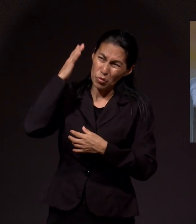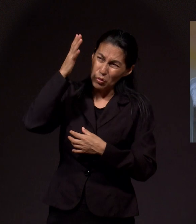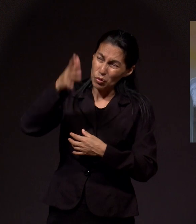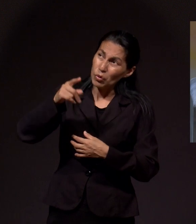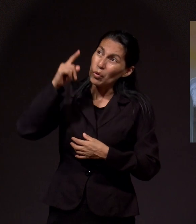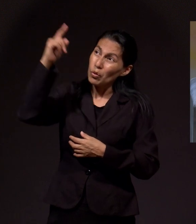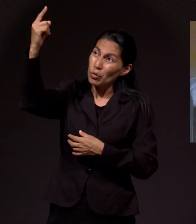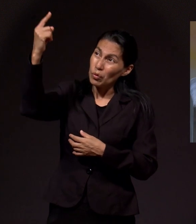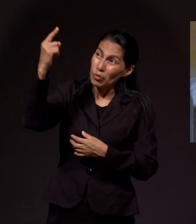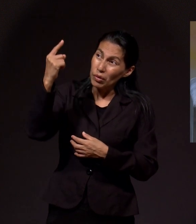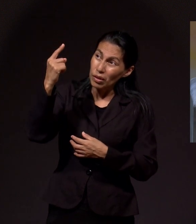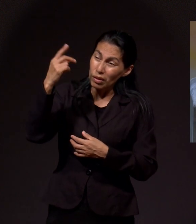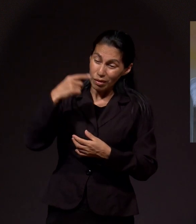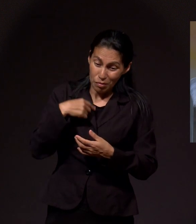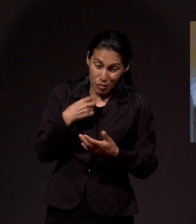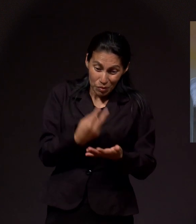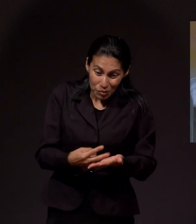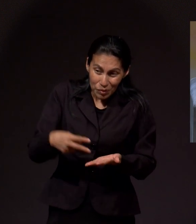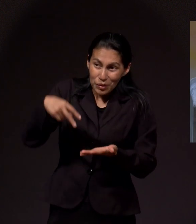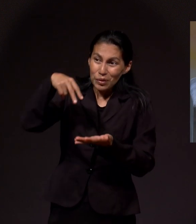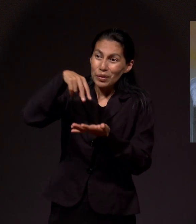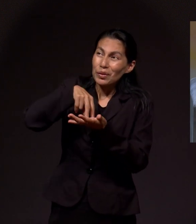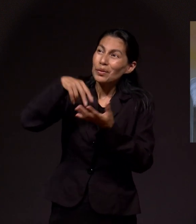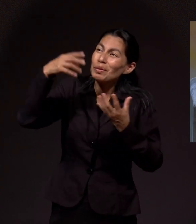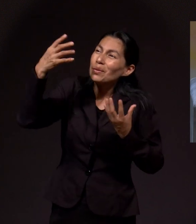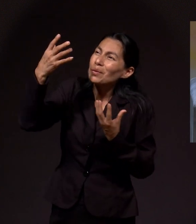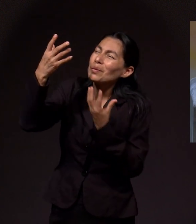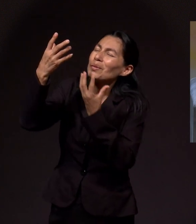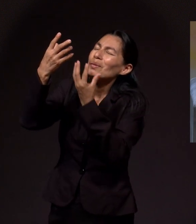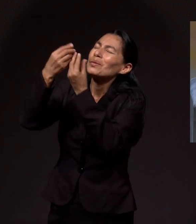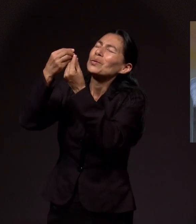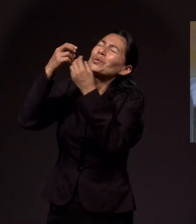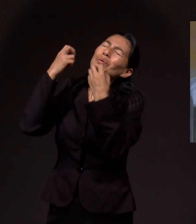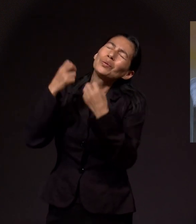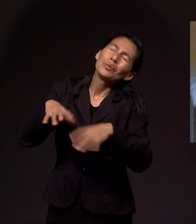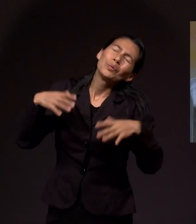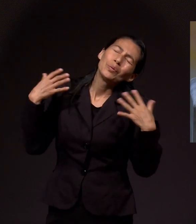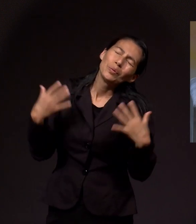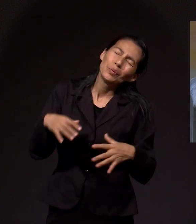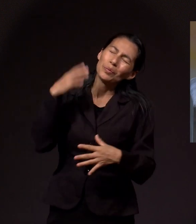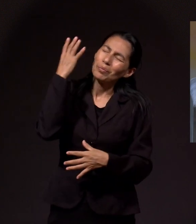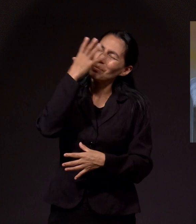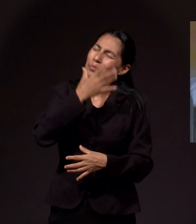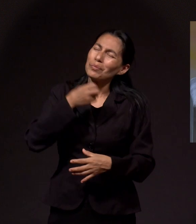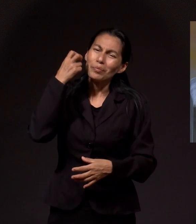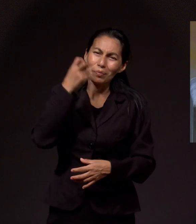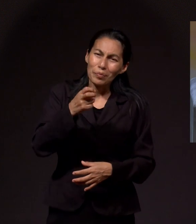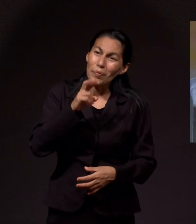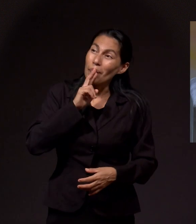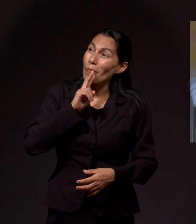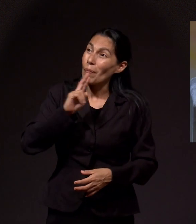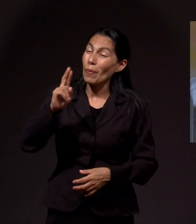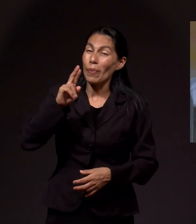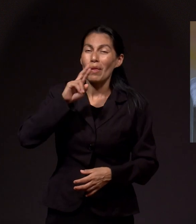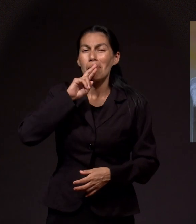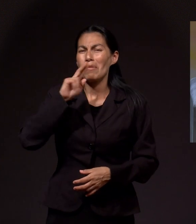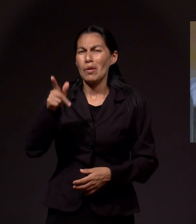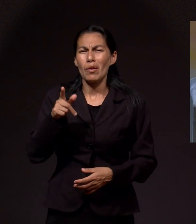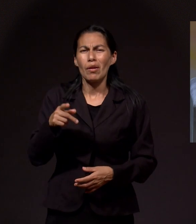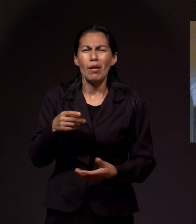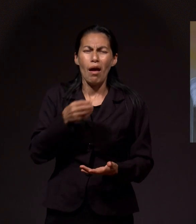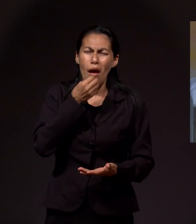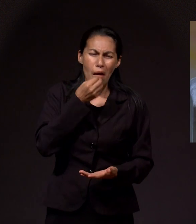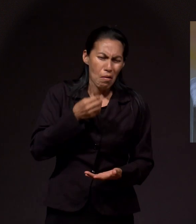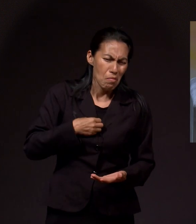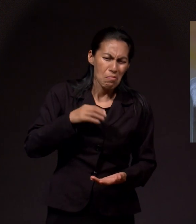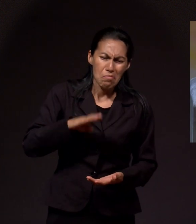me resucites por la eternidad. Él es la solución a nuestros problemas en esta vida y la solución aún en la